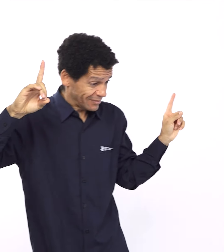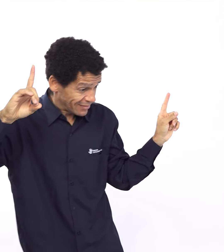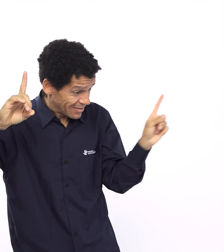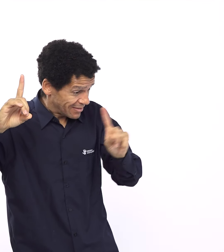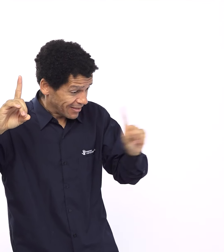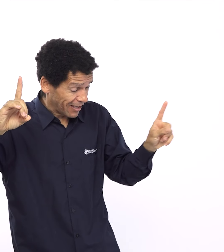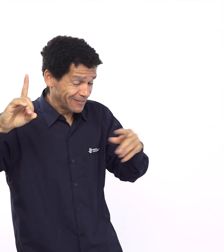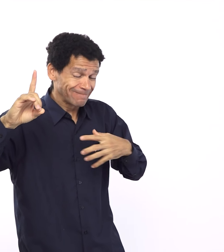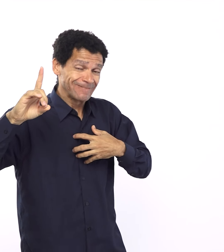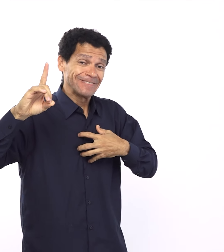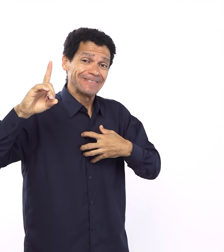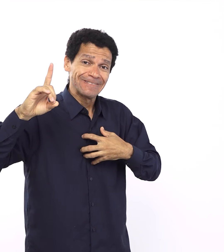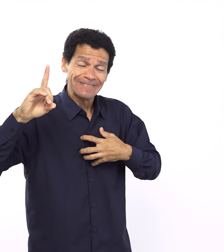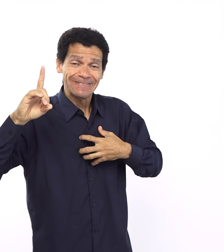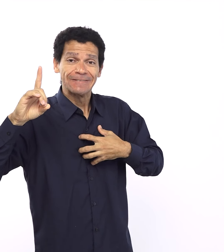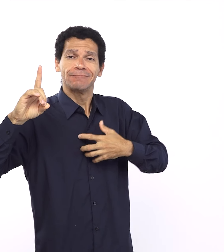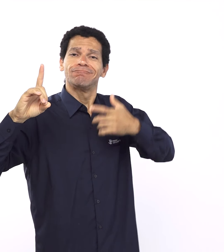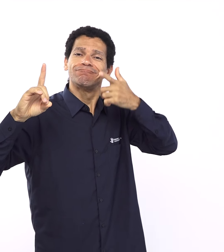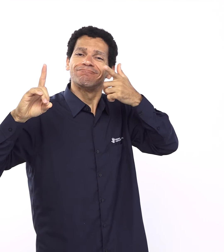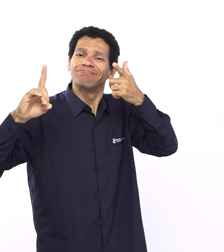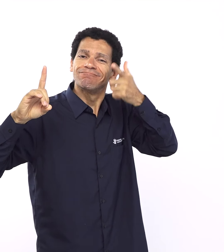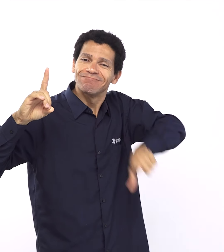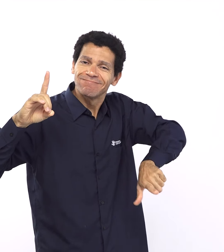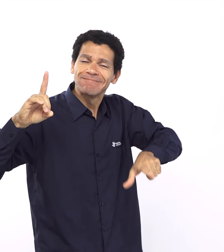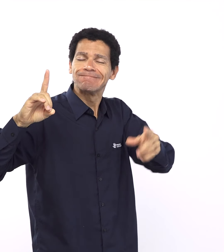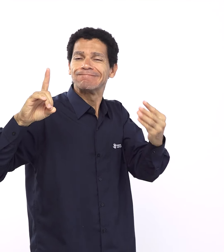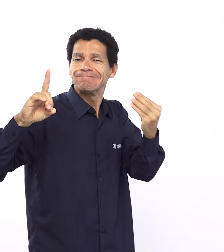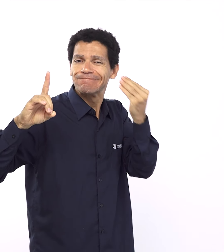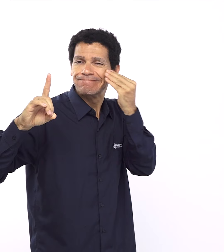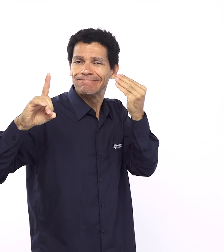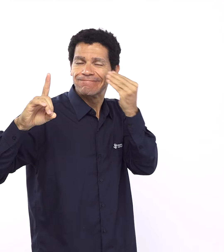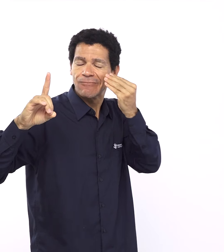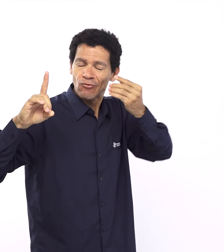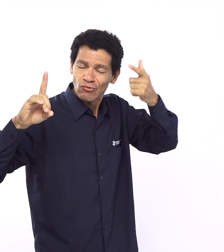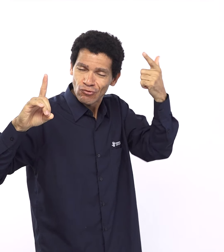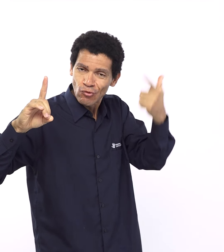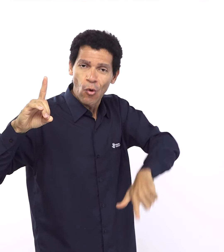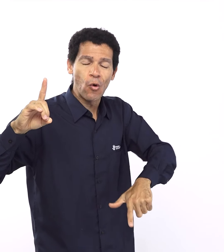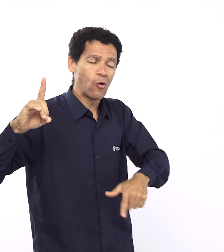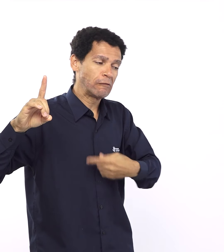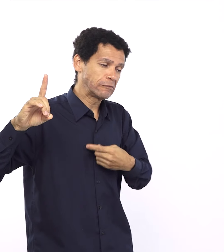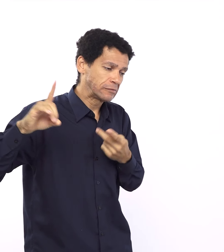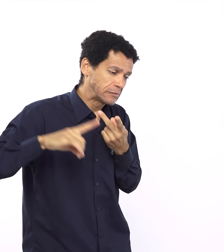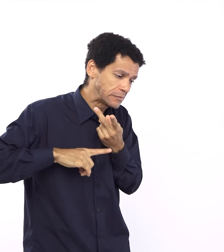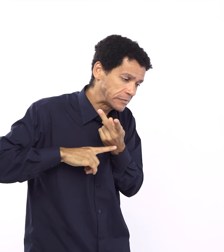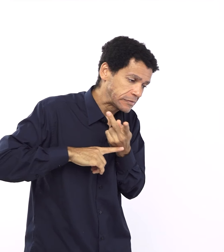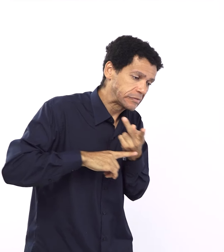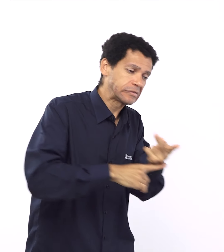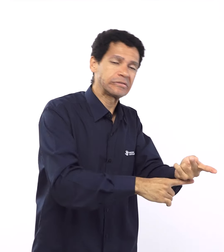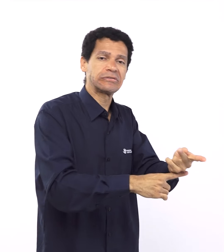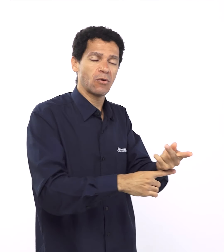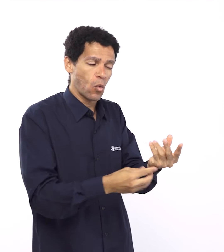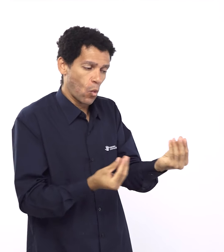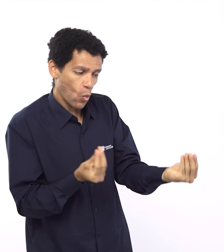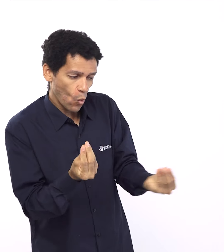elementos se repetindo, né? Então, por exemplo, em Gênesis 9, Deus abençoa Noé e seus filhos, igual a gente tem lá nos capítulos